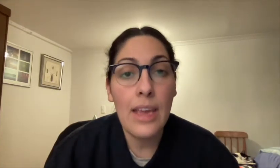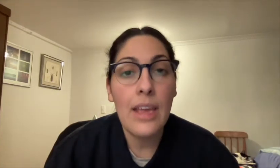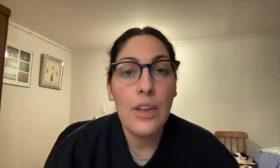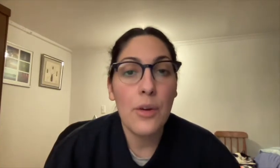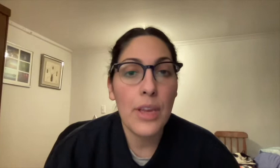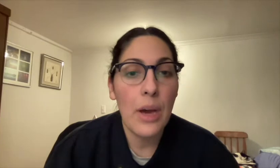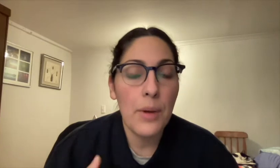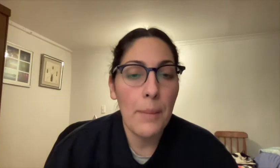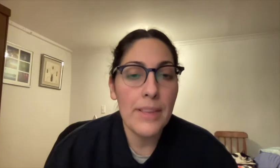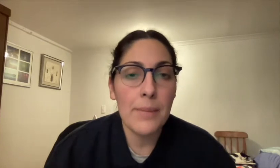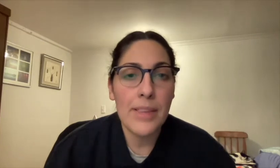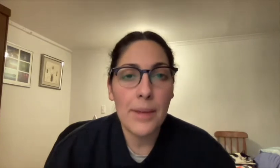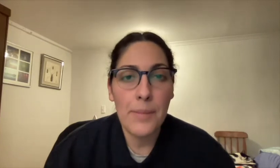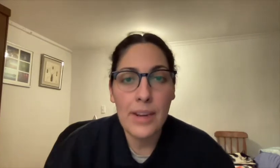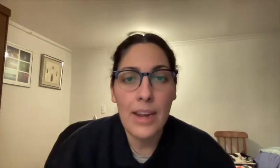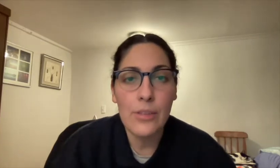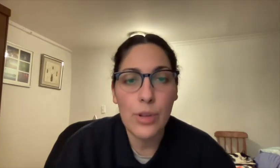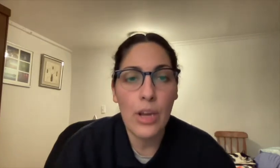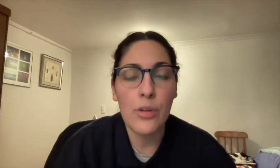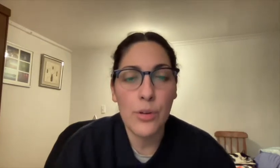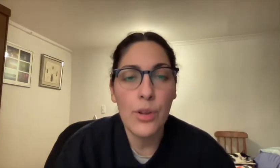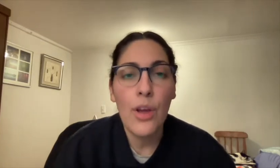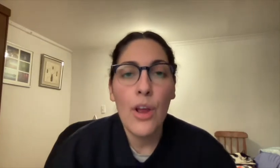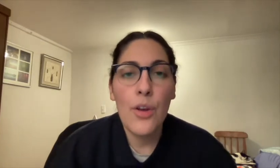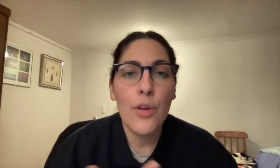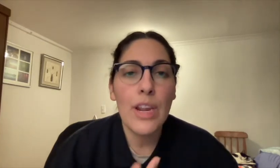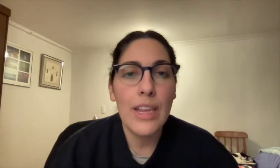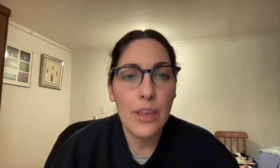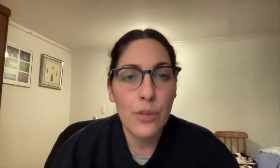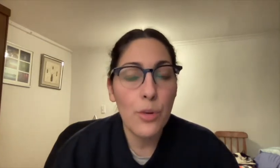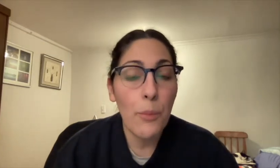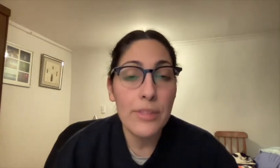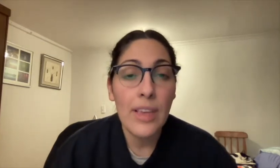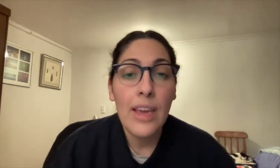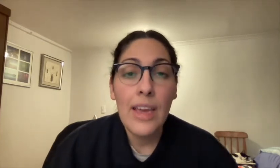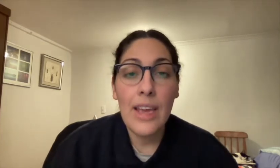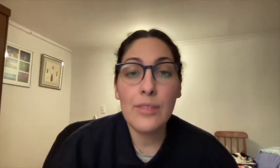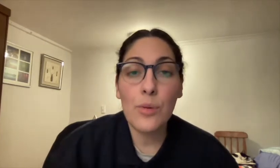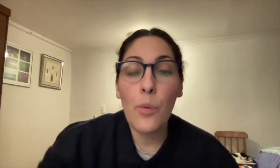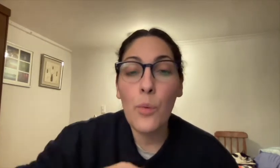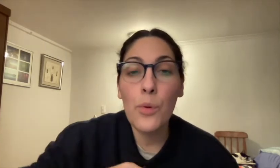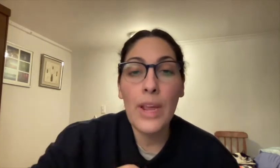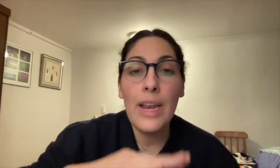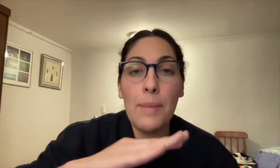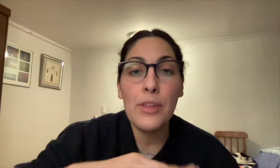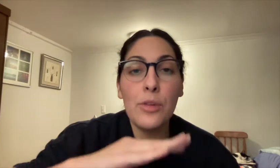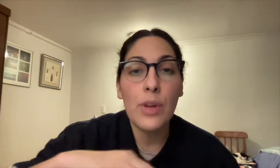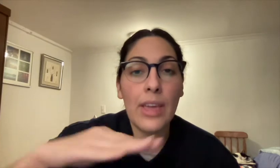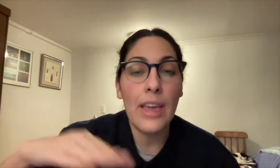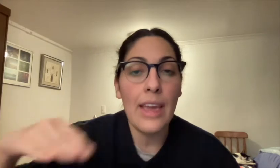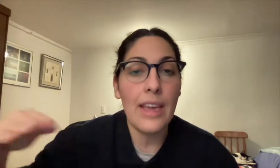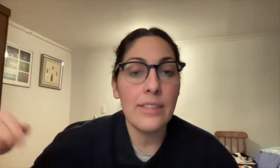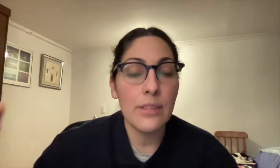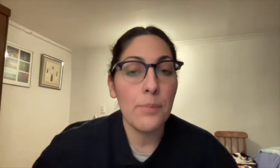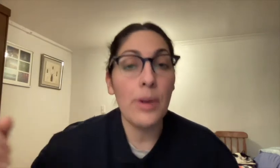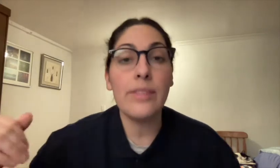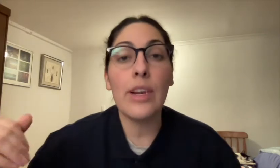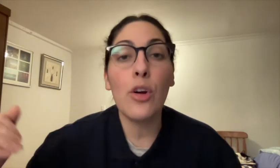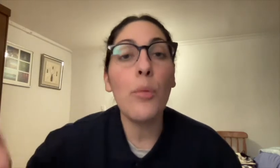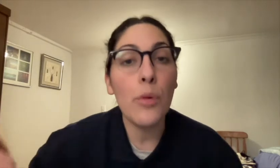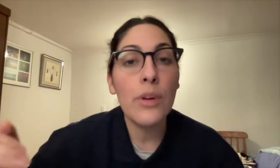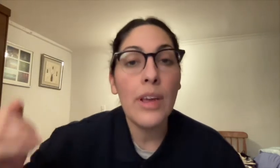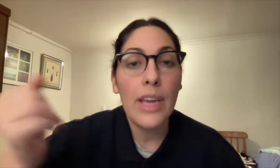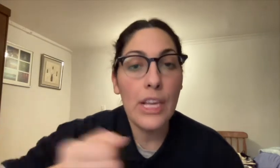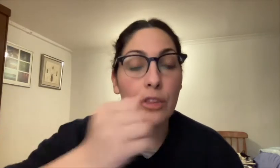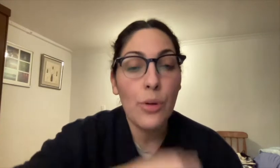Y nos queda una parte más también relacionada con lo religioso, pues es un elemento que puede